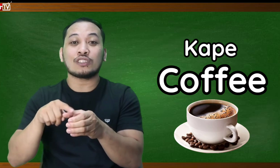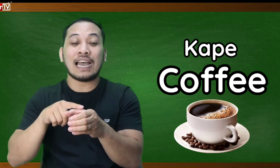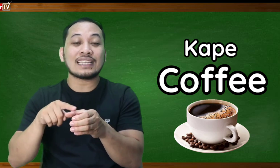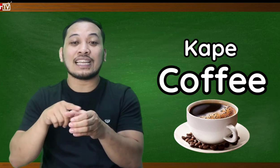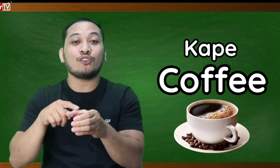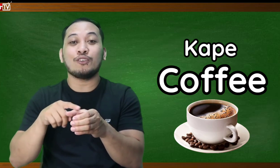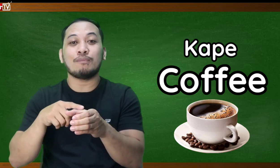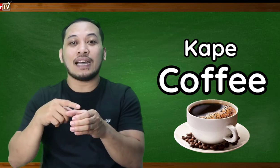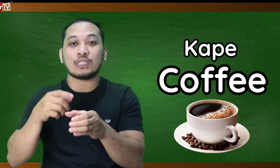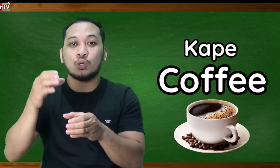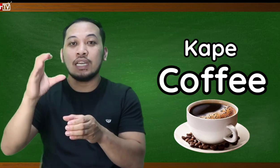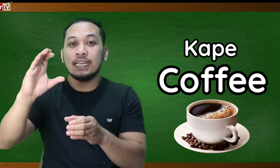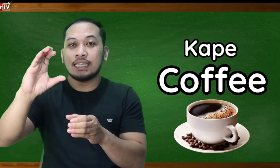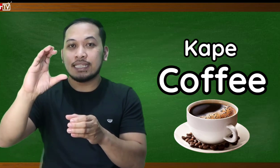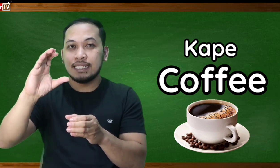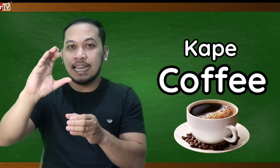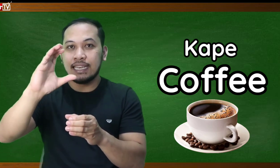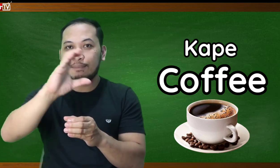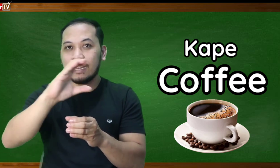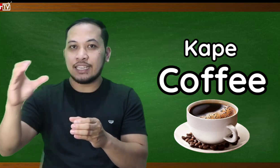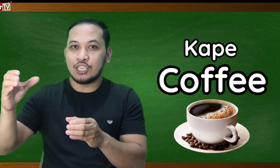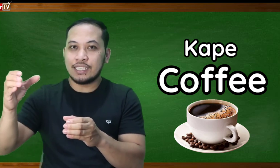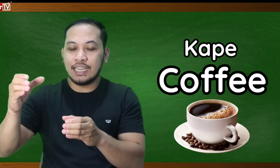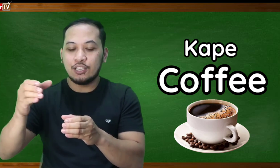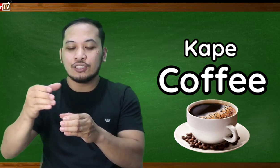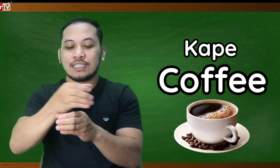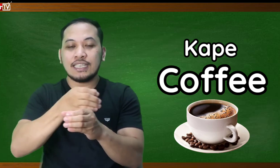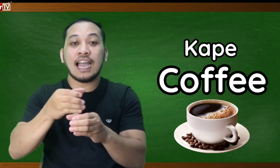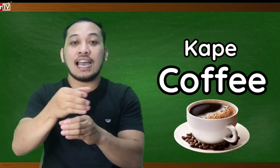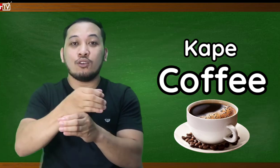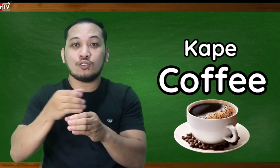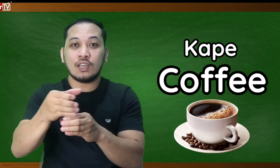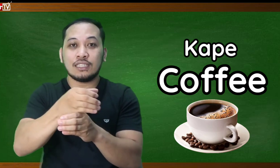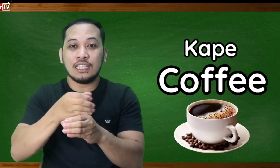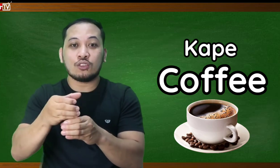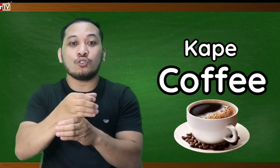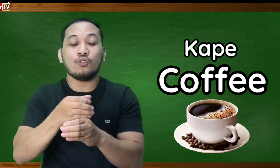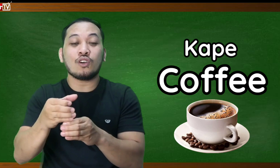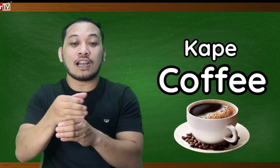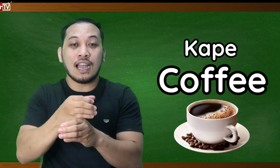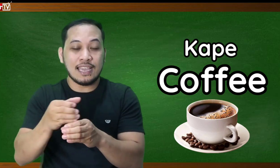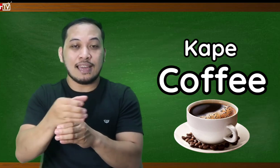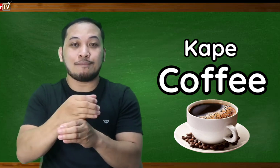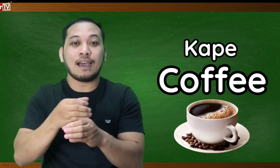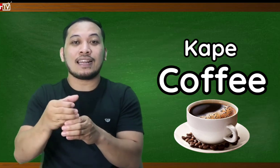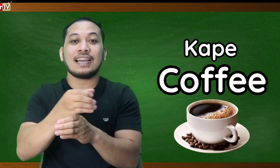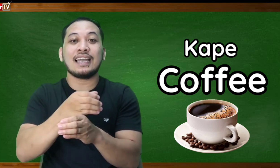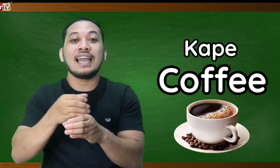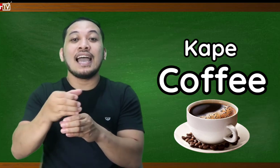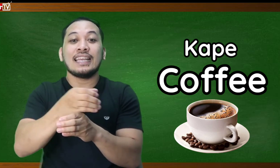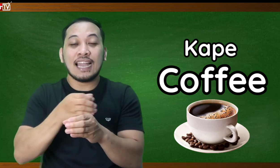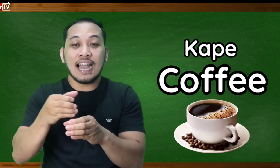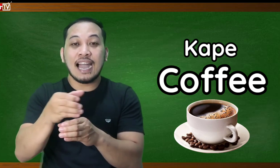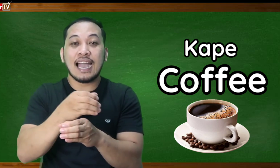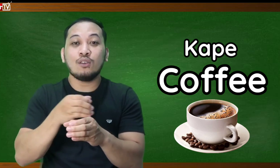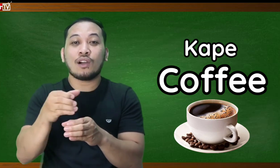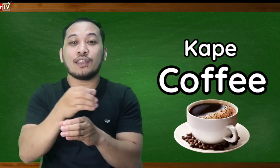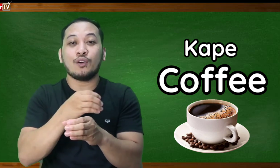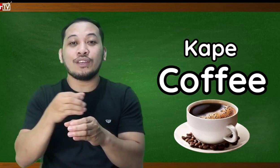tasa o yung baso tas yan mag letter C kayo tas ihalo nyo lang dito yung ayan parang naghahalo kayo